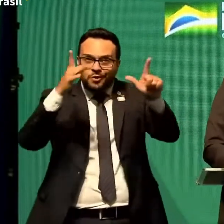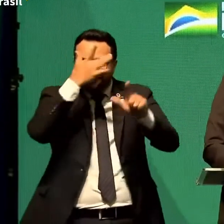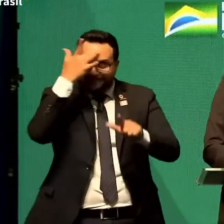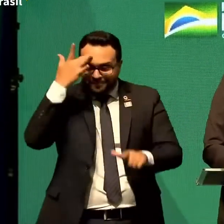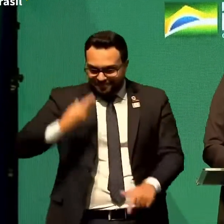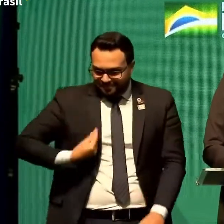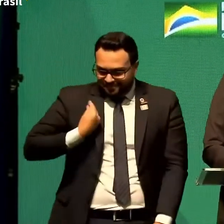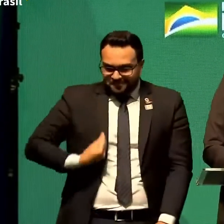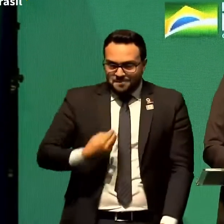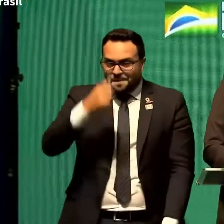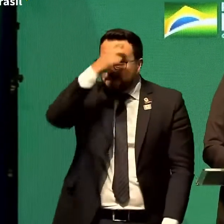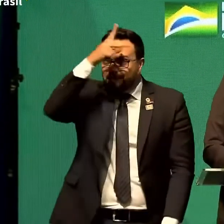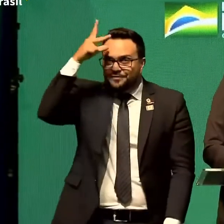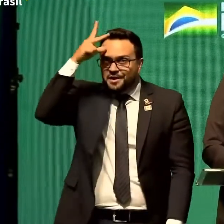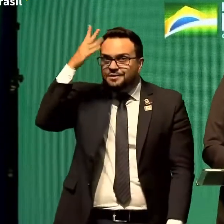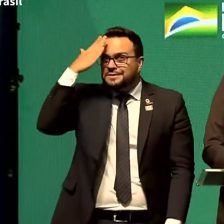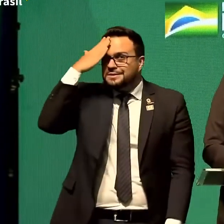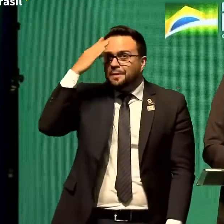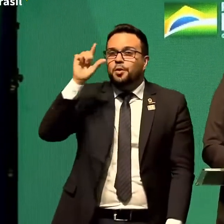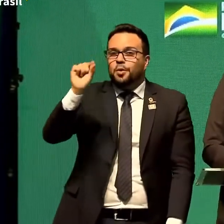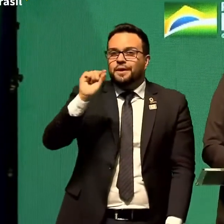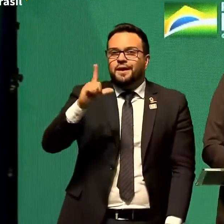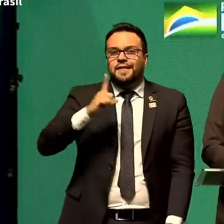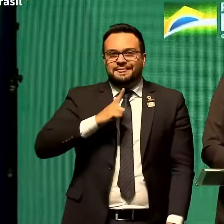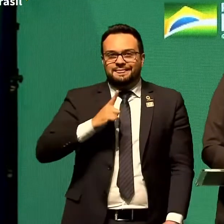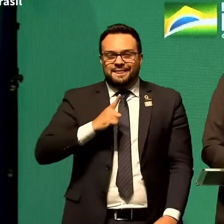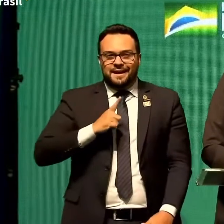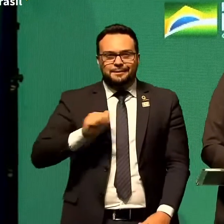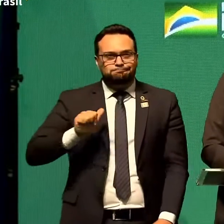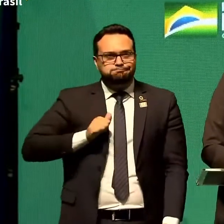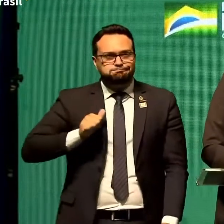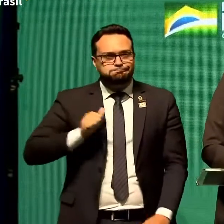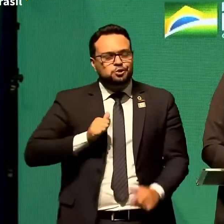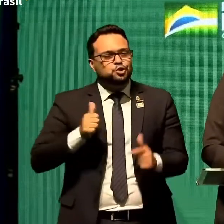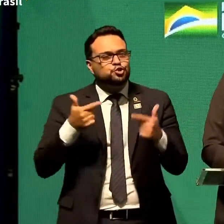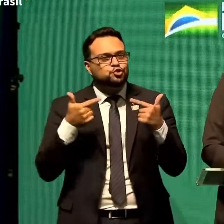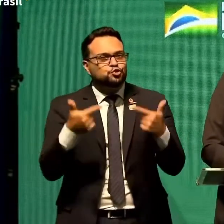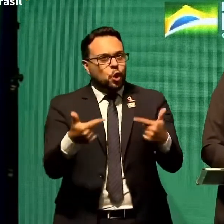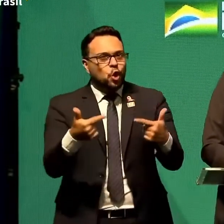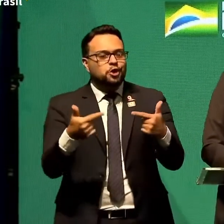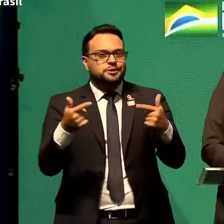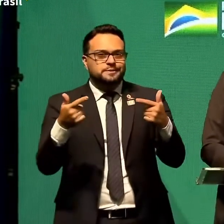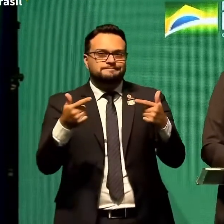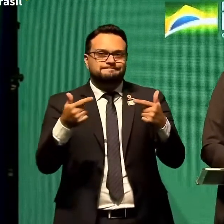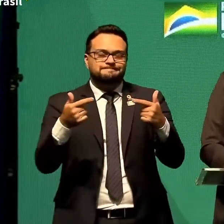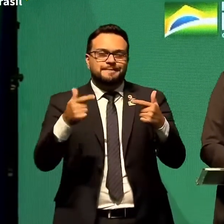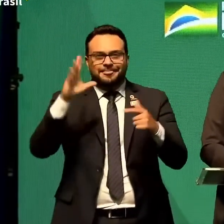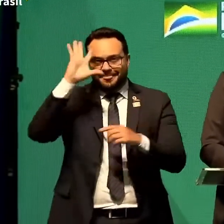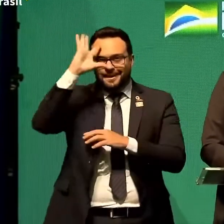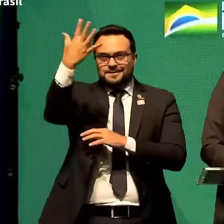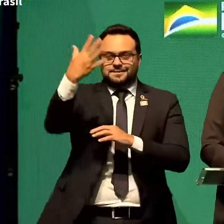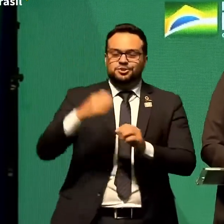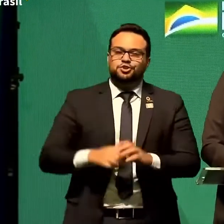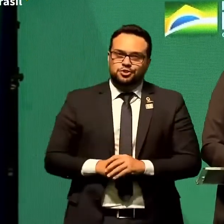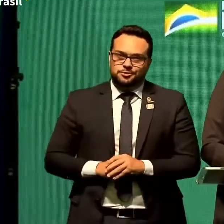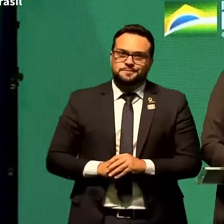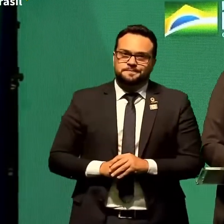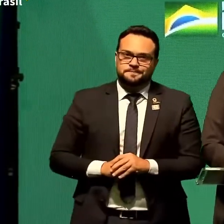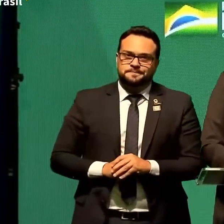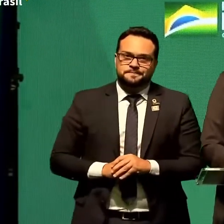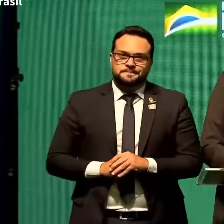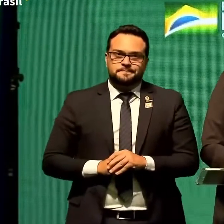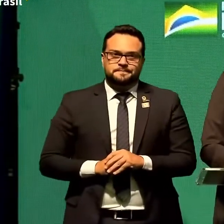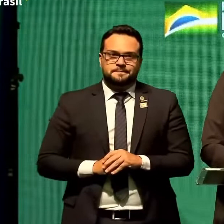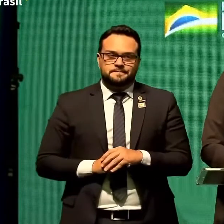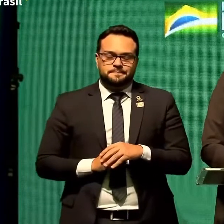temos o privilégio de poder decidir não vamos decidir com